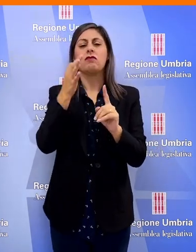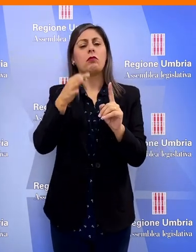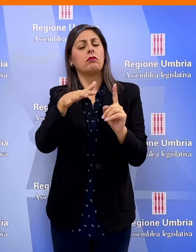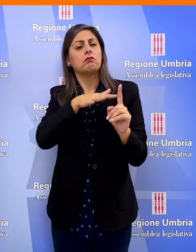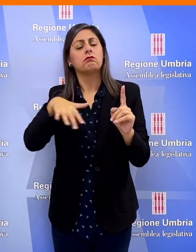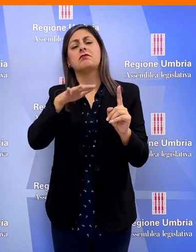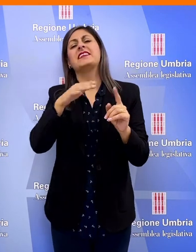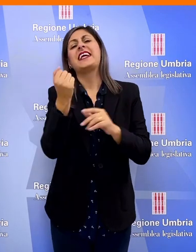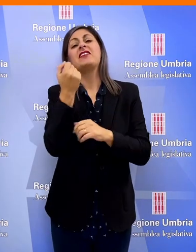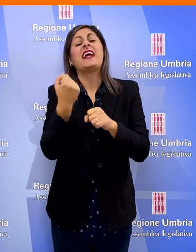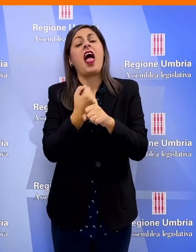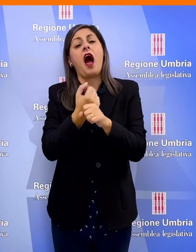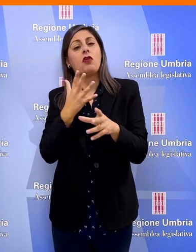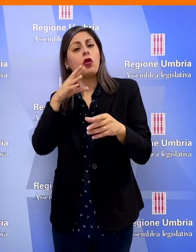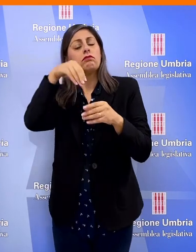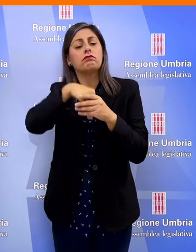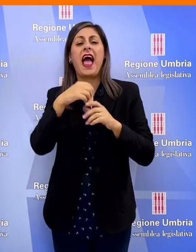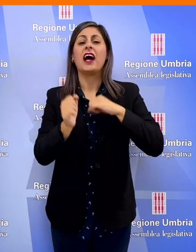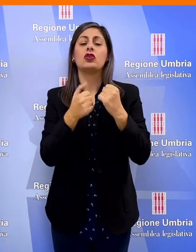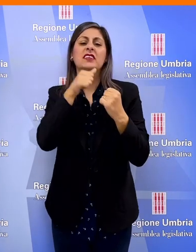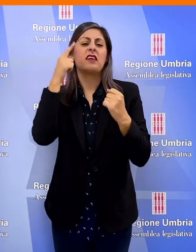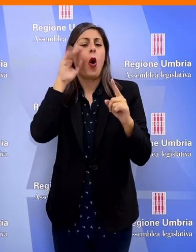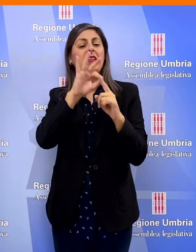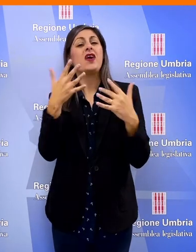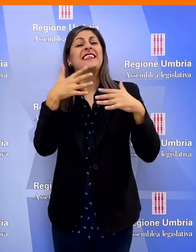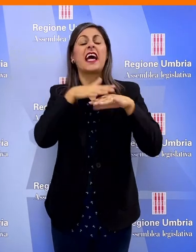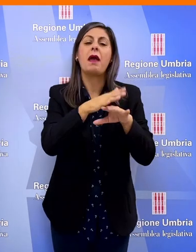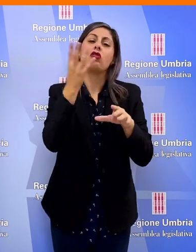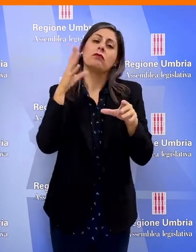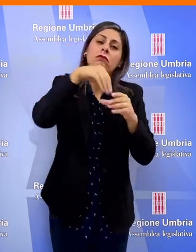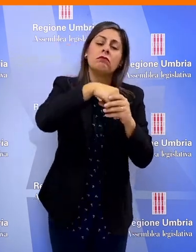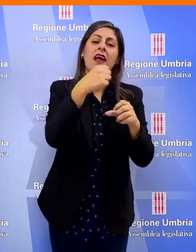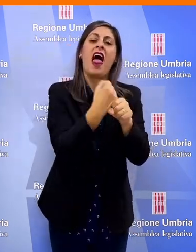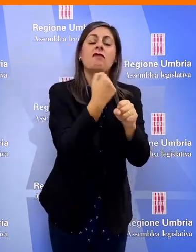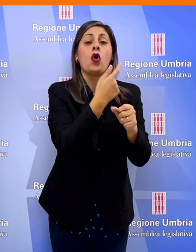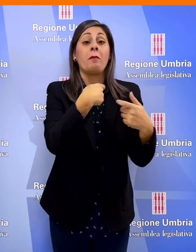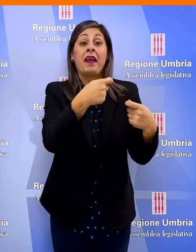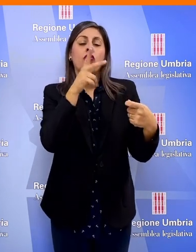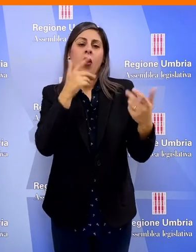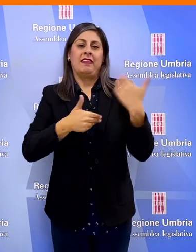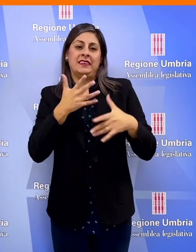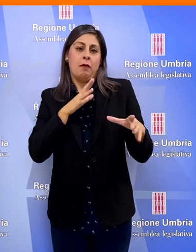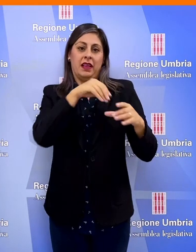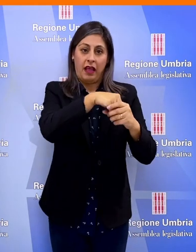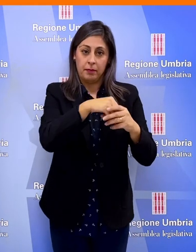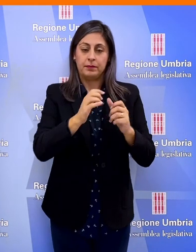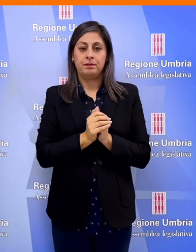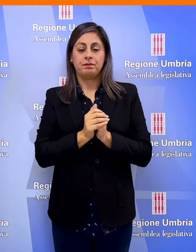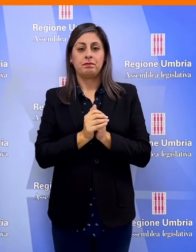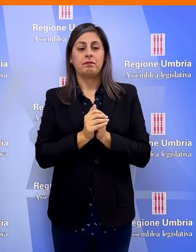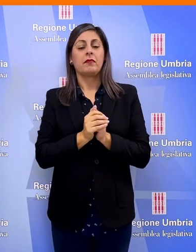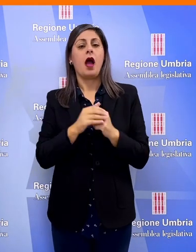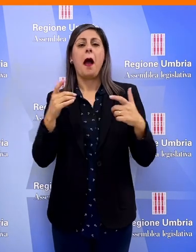'ambito delle misure regionali per i servizi per il lavoro azioni per favorire l'inserimento nel mercato del lavoro delle donne con disabilità